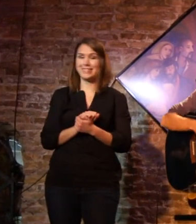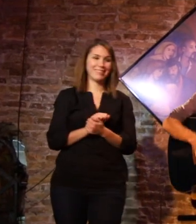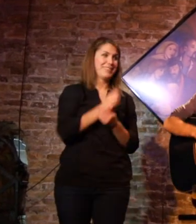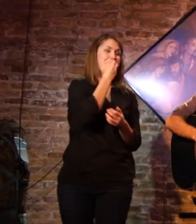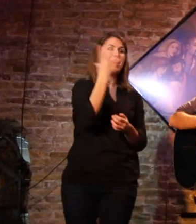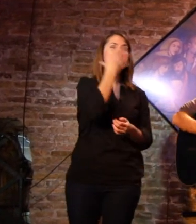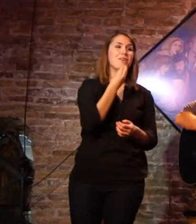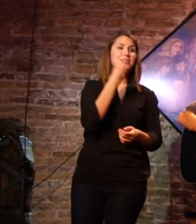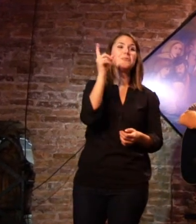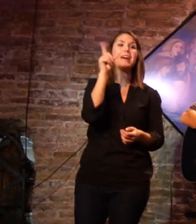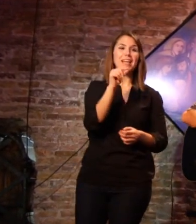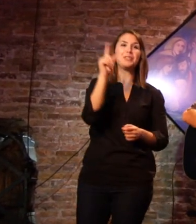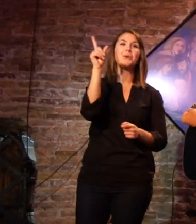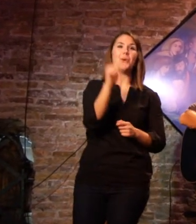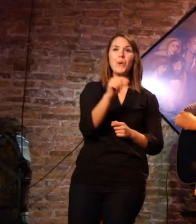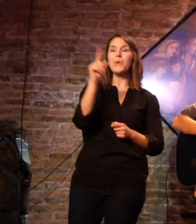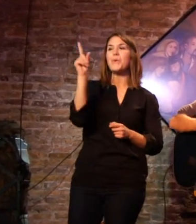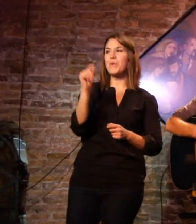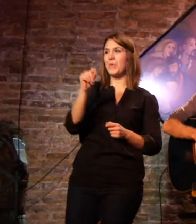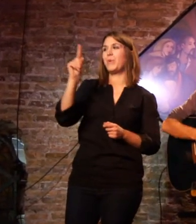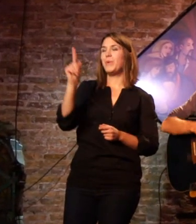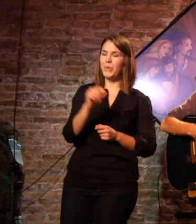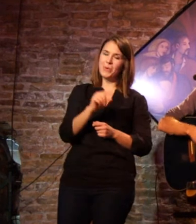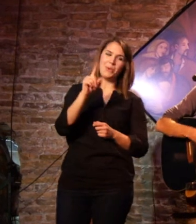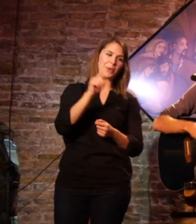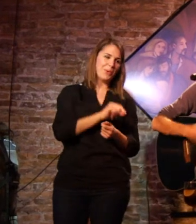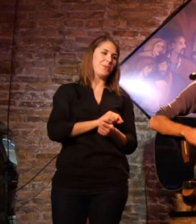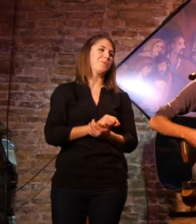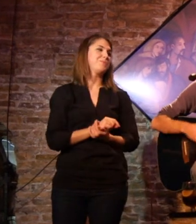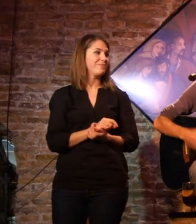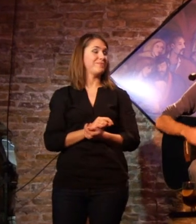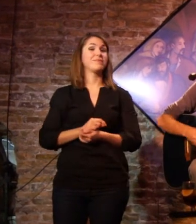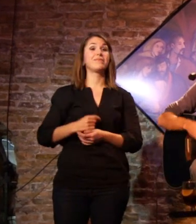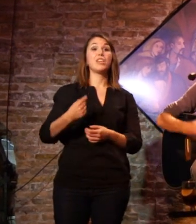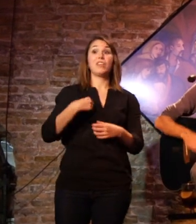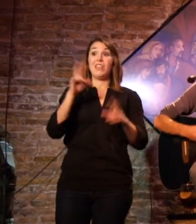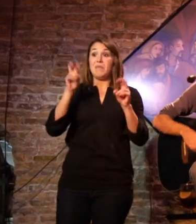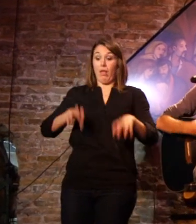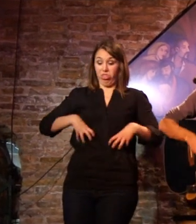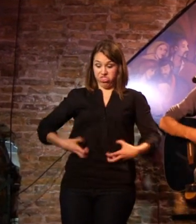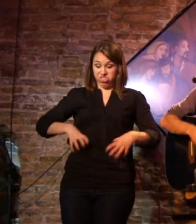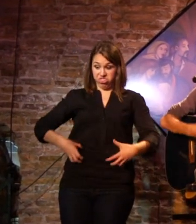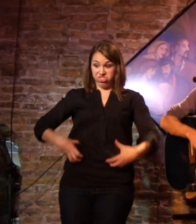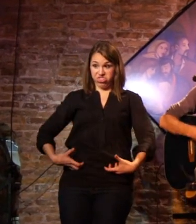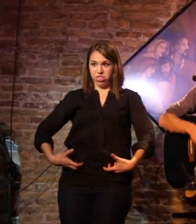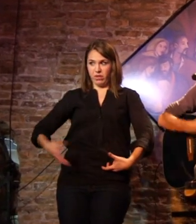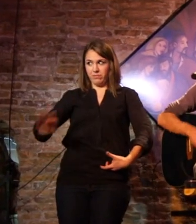Bueno, bonito barato. De mis chelines me hablamos.